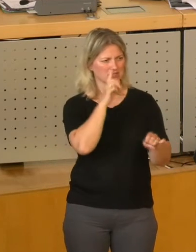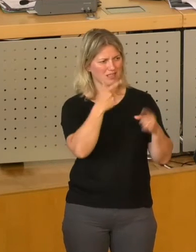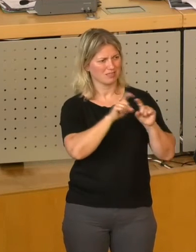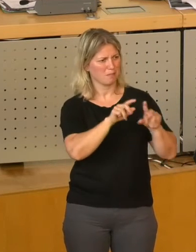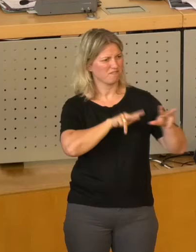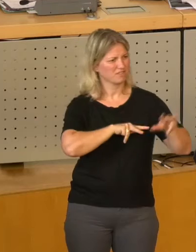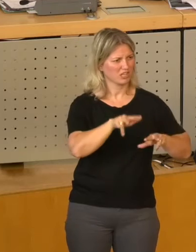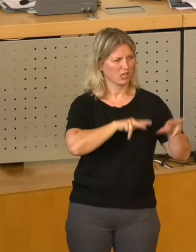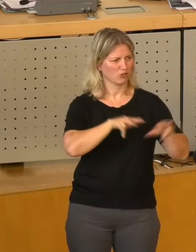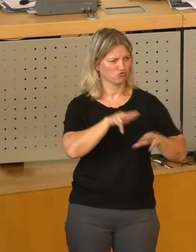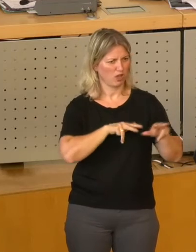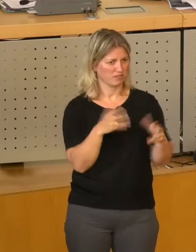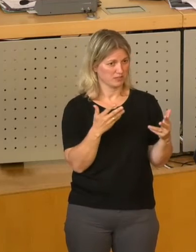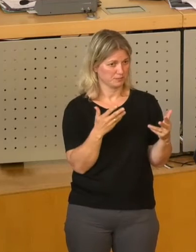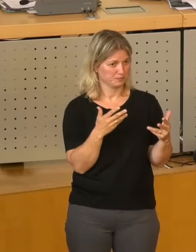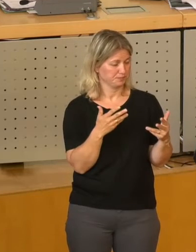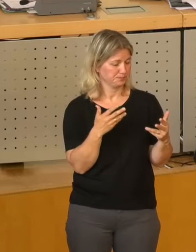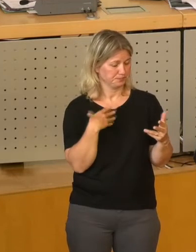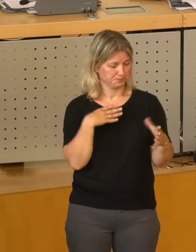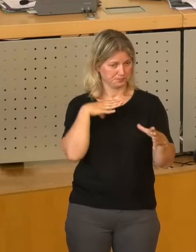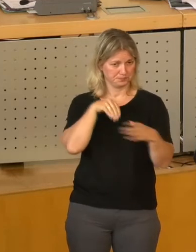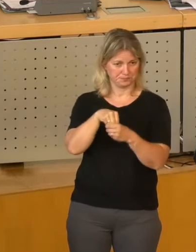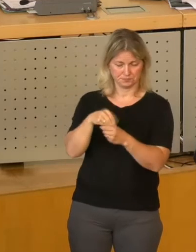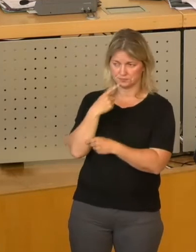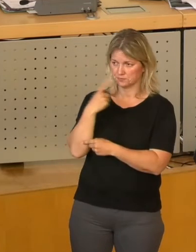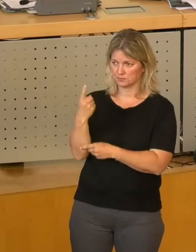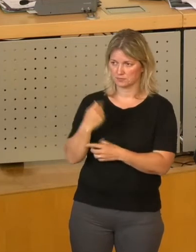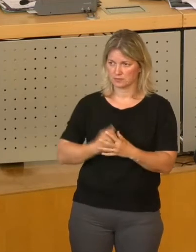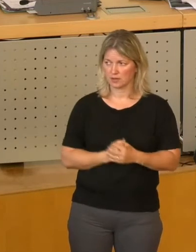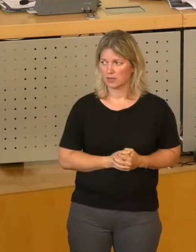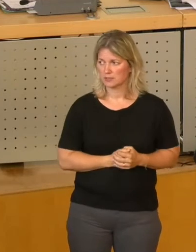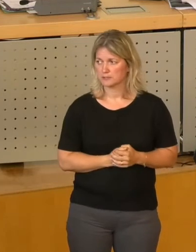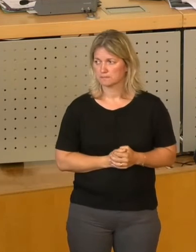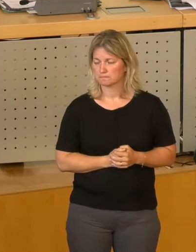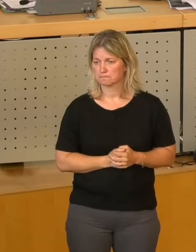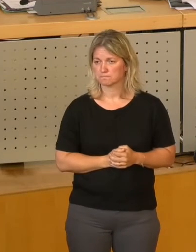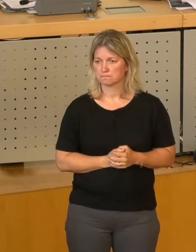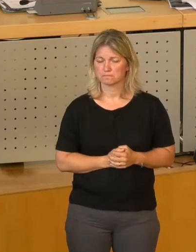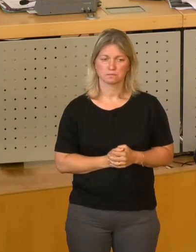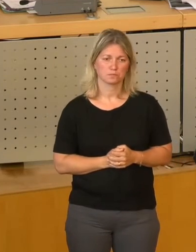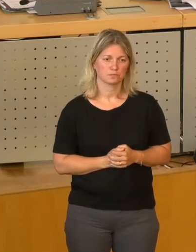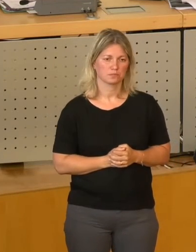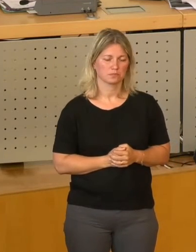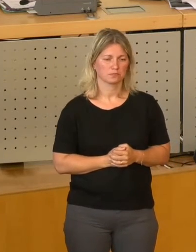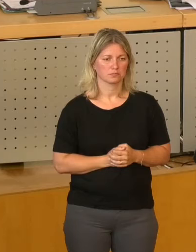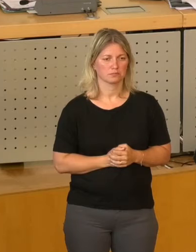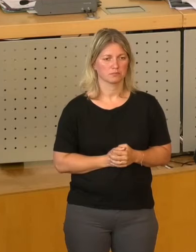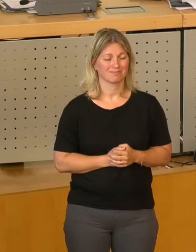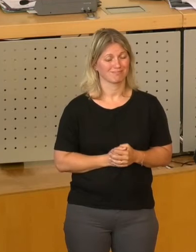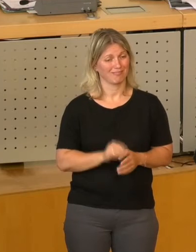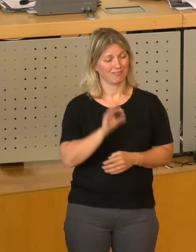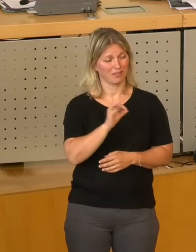Da will ich Ihnen mal Folgendes dazu sagen. Wenn wir uns mal anschauen, für welchen Preis